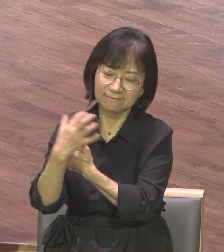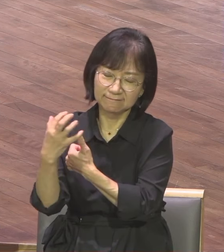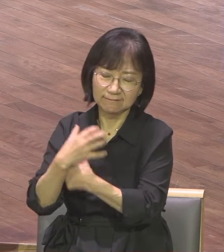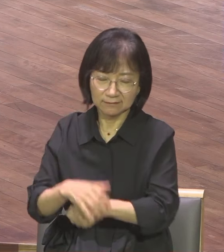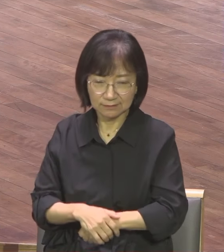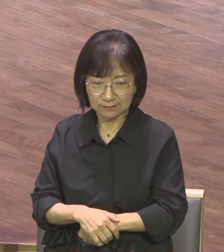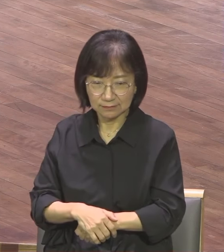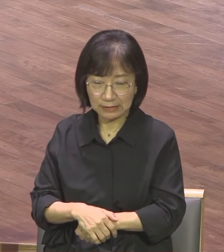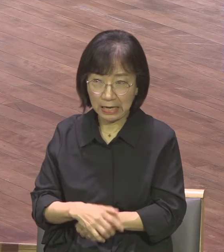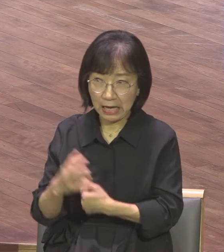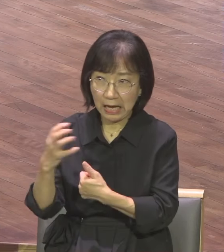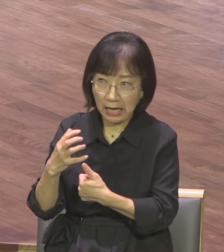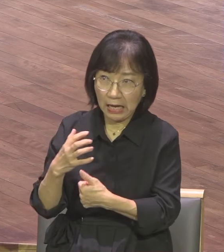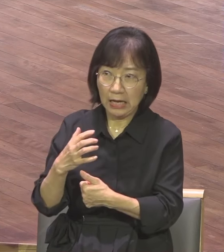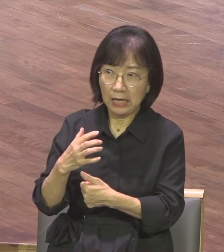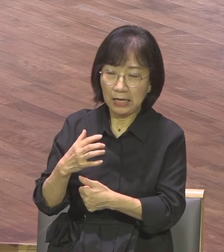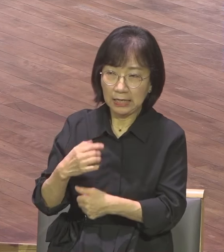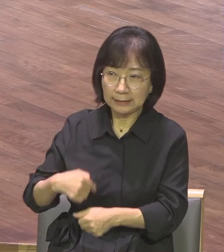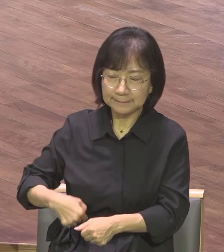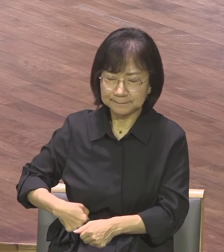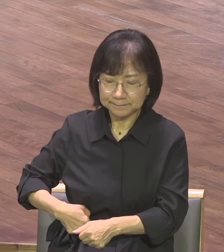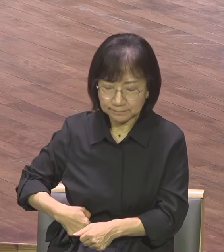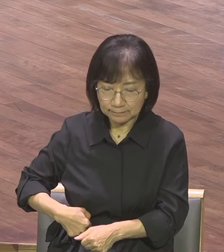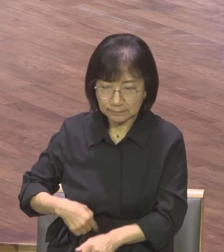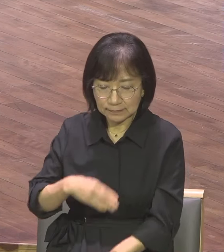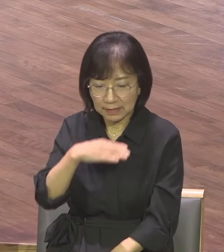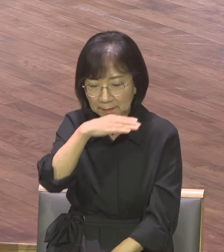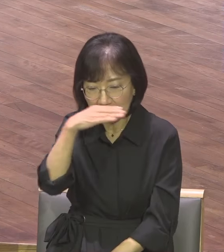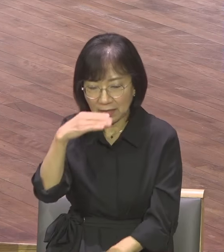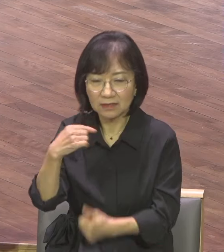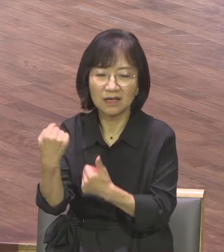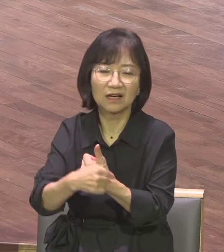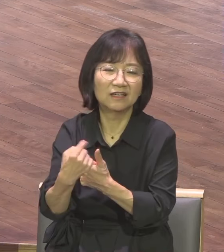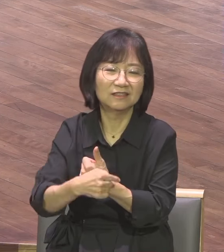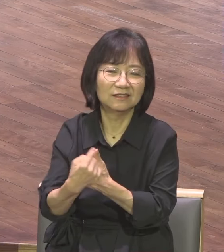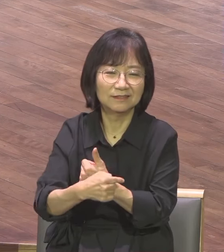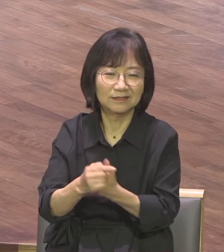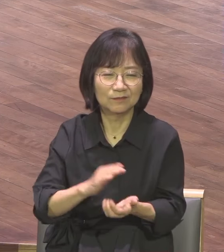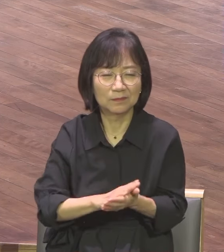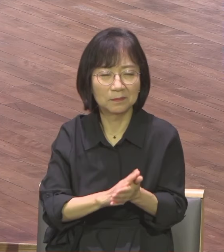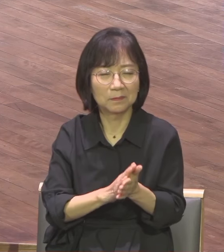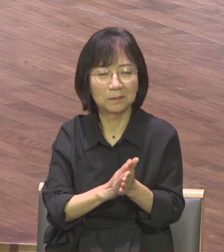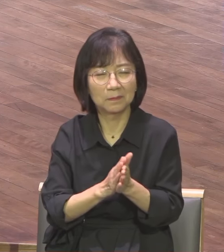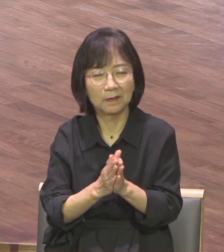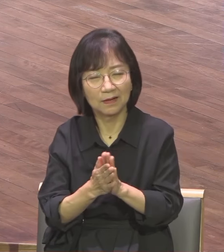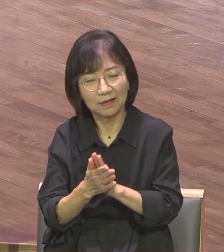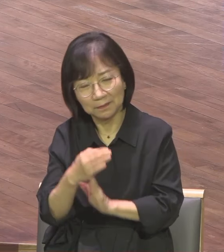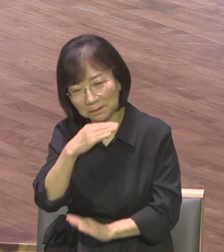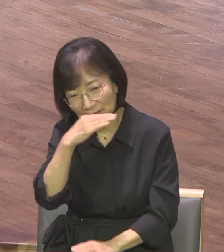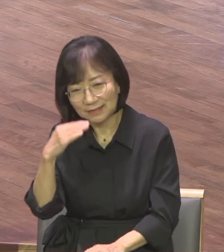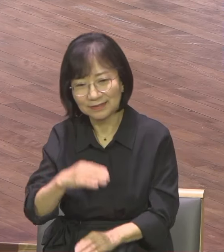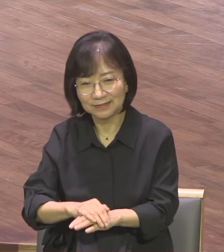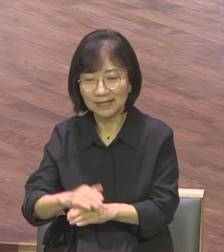교훈합니다 우리를 바르게 합니다 우리를 의로 교육합니다 그래서 뭐라고 합니까 하나님의 사람으로 만들 것이다